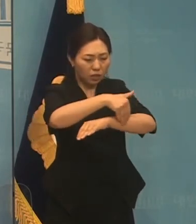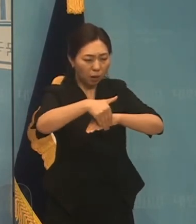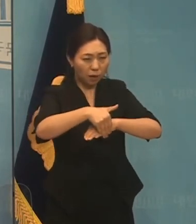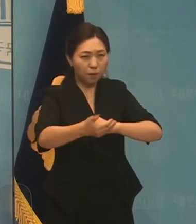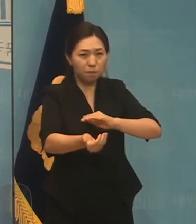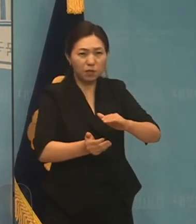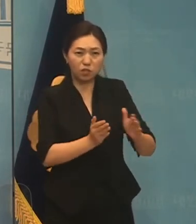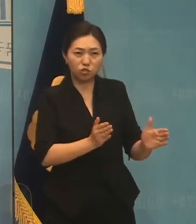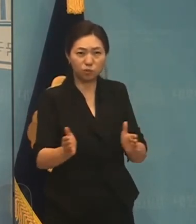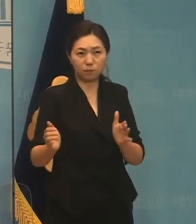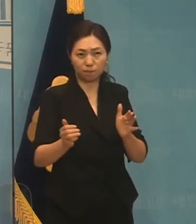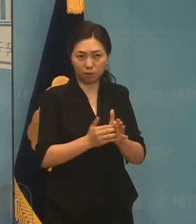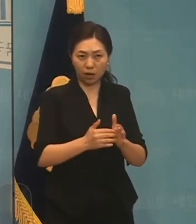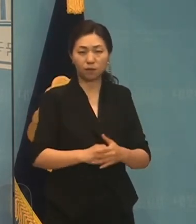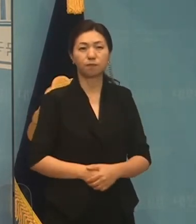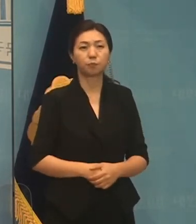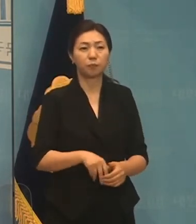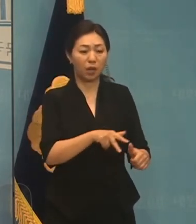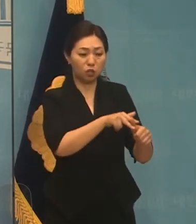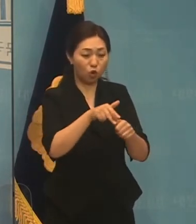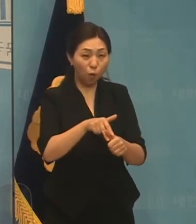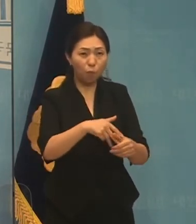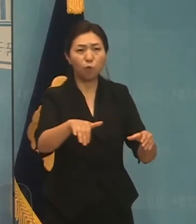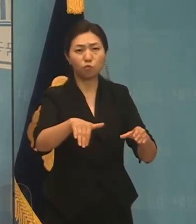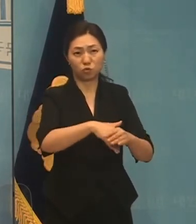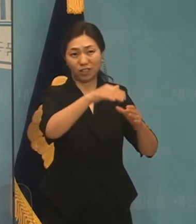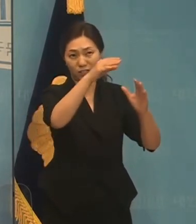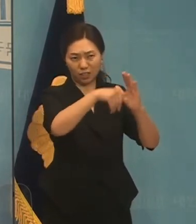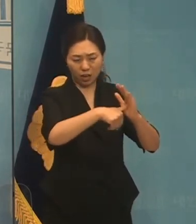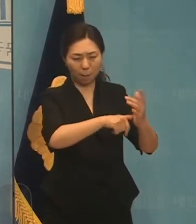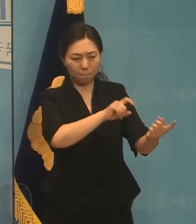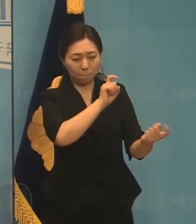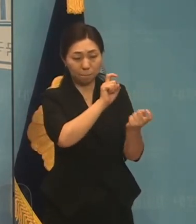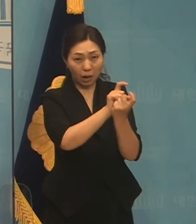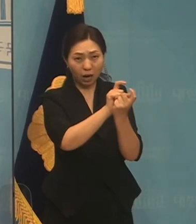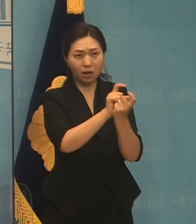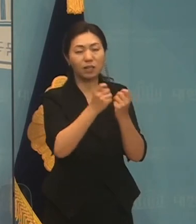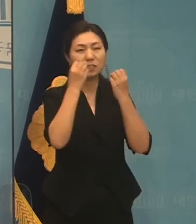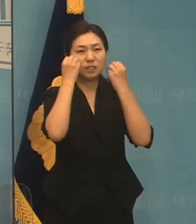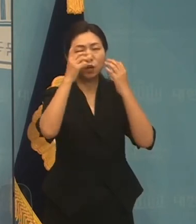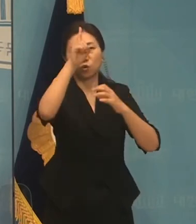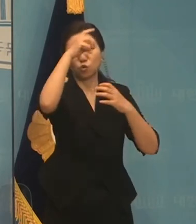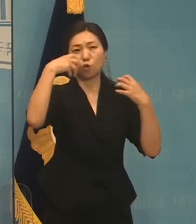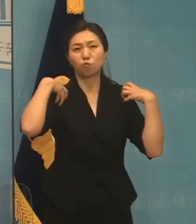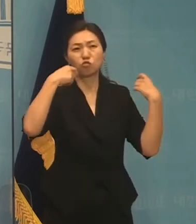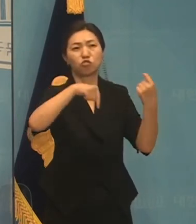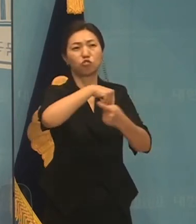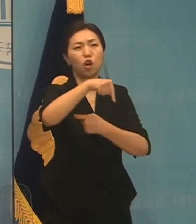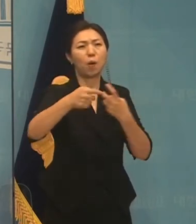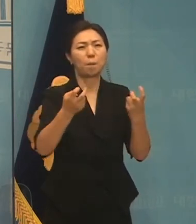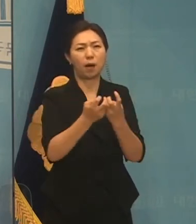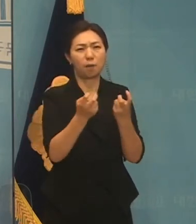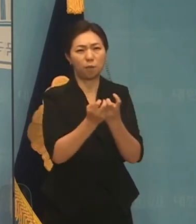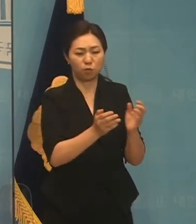두고 있습니다. 정보 운명 시대에 맞는 새로운 국가 운영 방안을 준비했습니다.